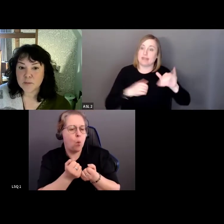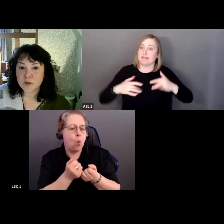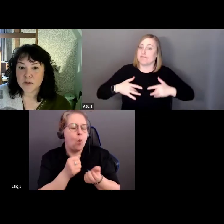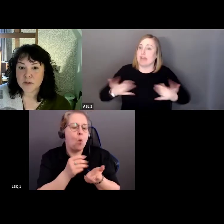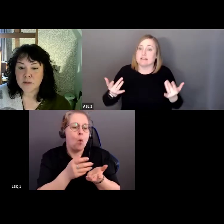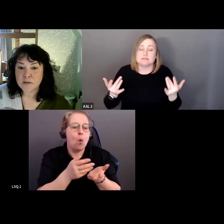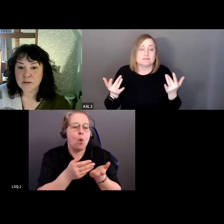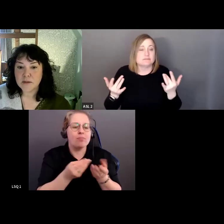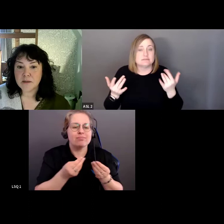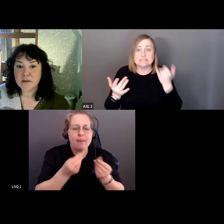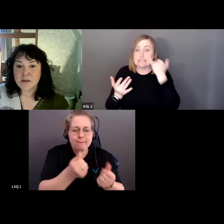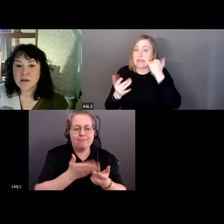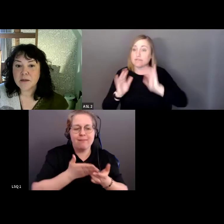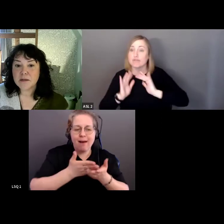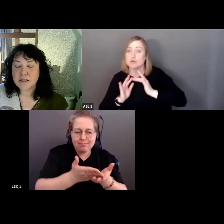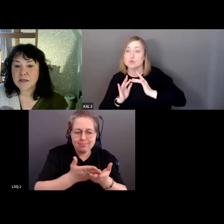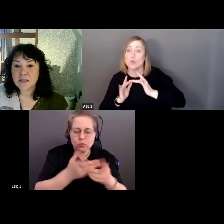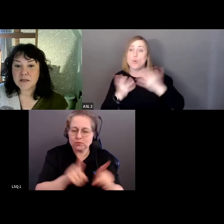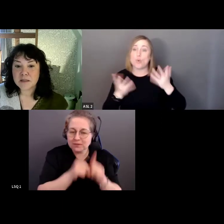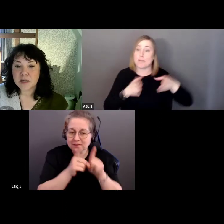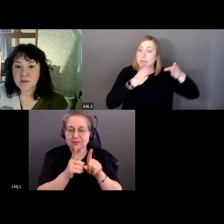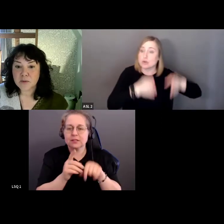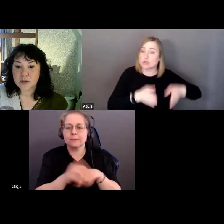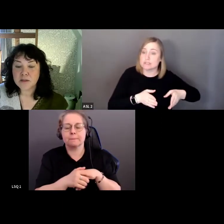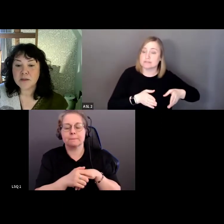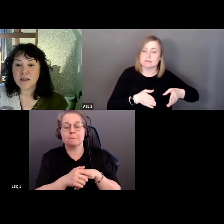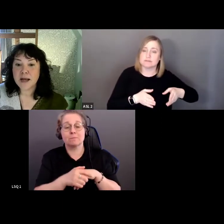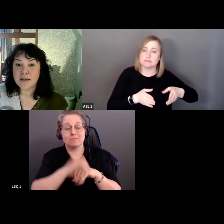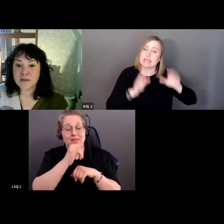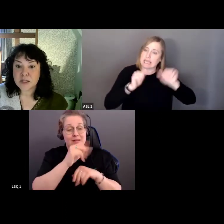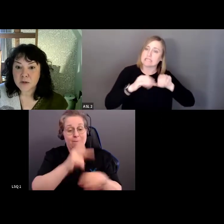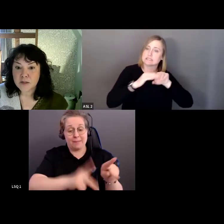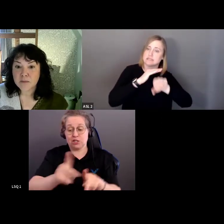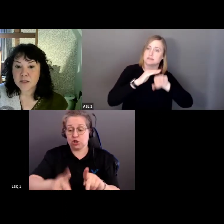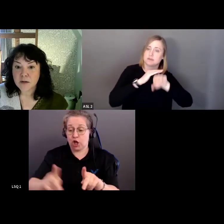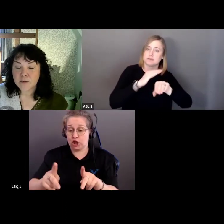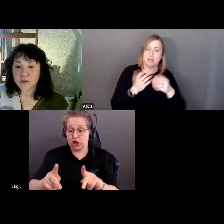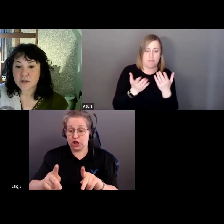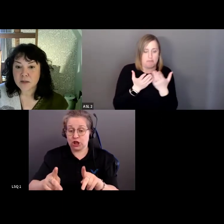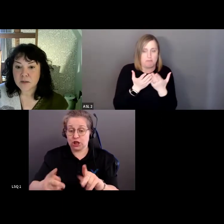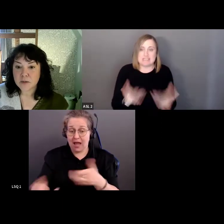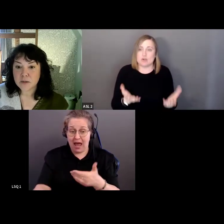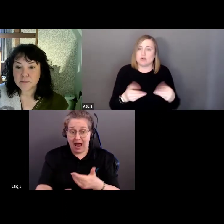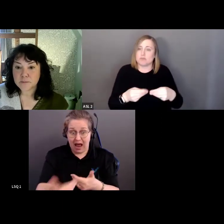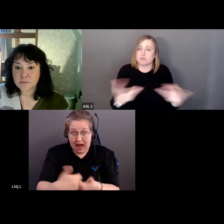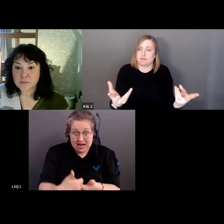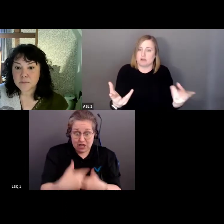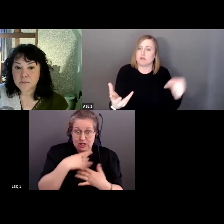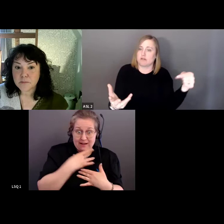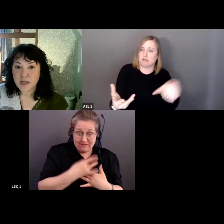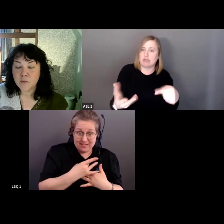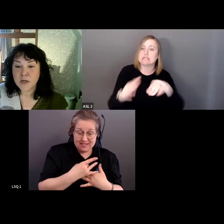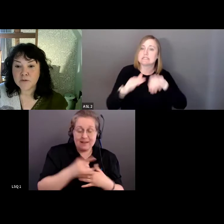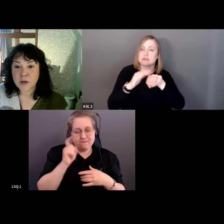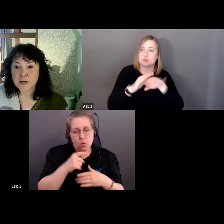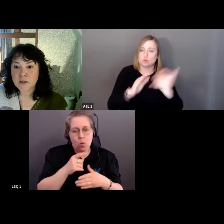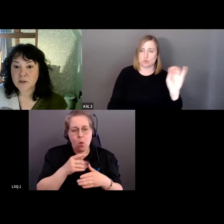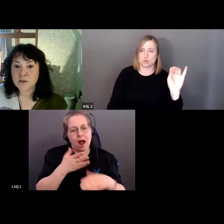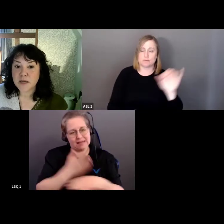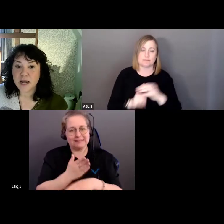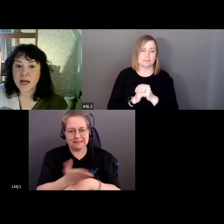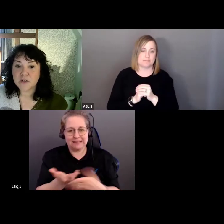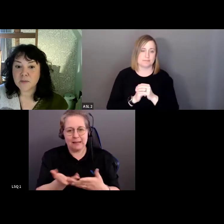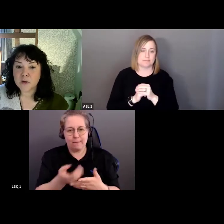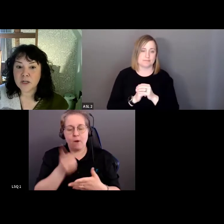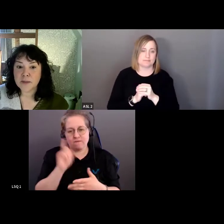s'il y a engagement, il faut que ce soit accessible. Il faut aussi que la documentation